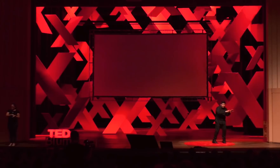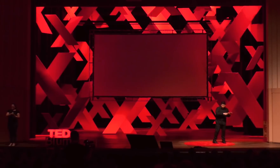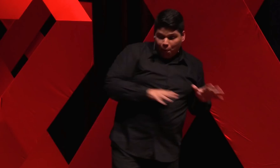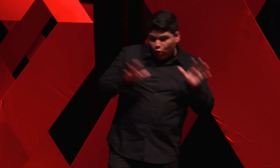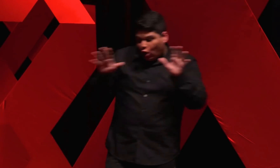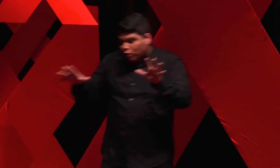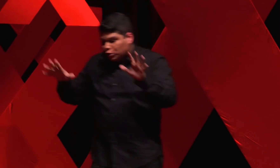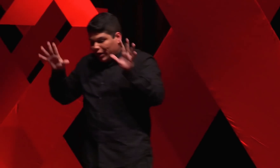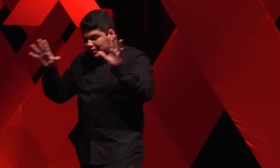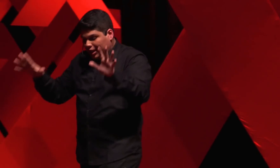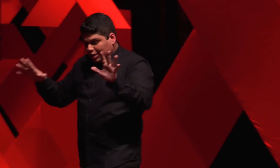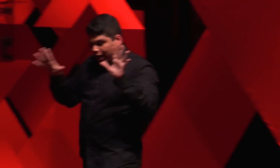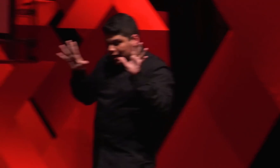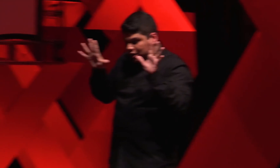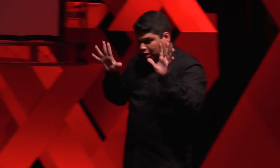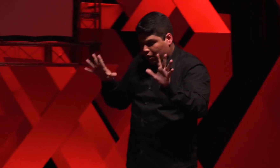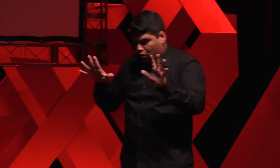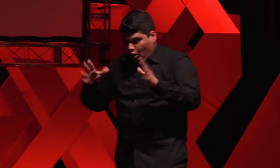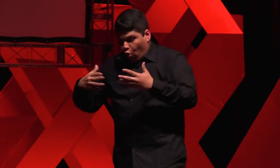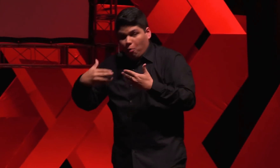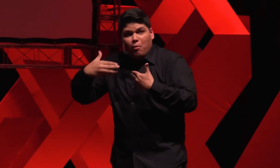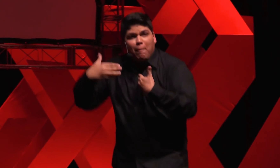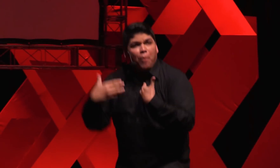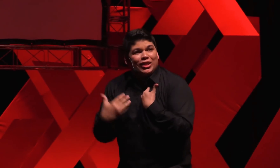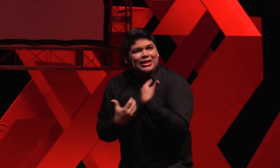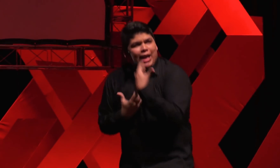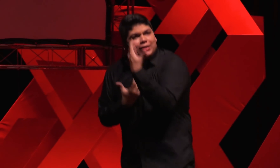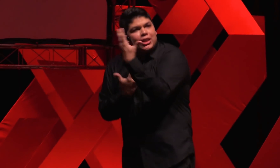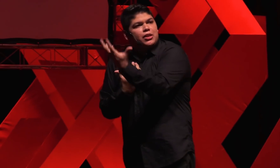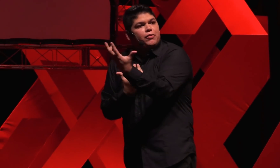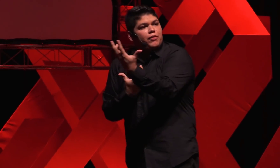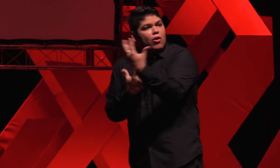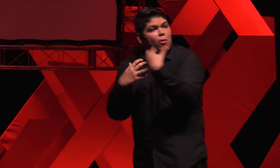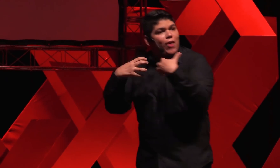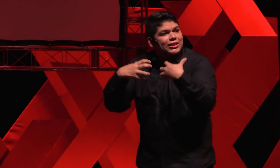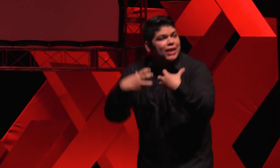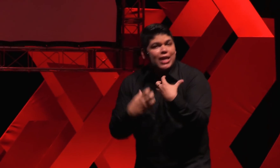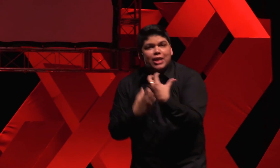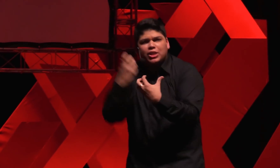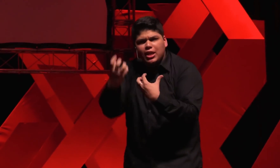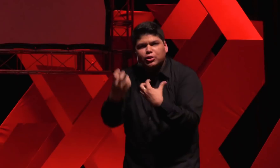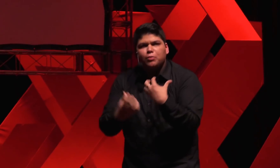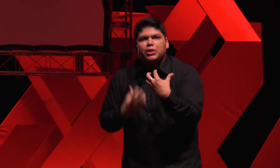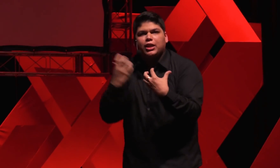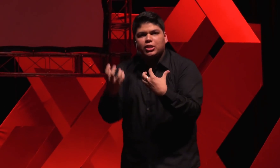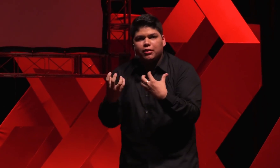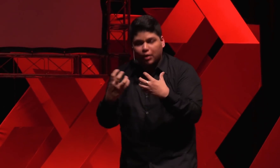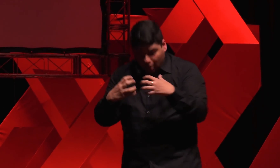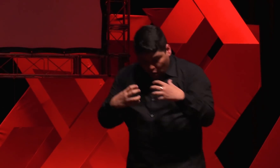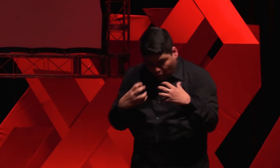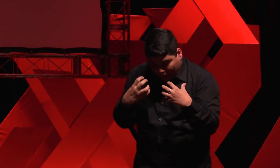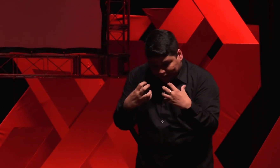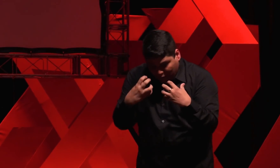por outro existe a religião como uma potência de viver, como essa energia subjetiva, como essa